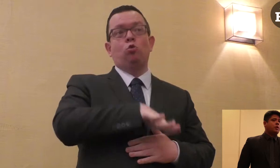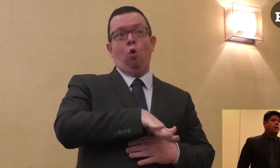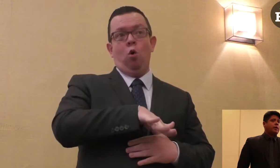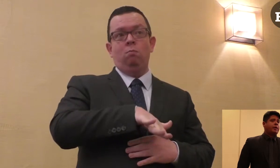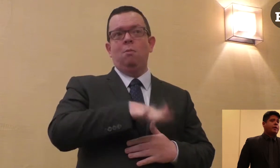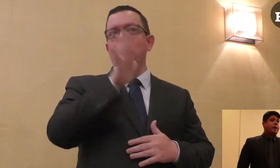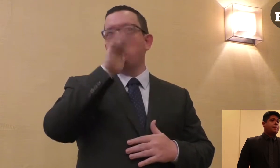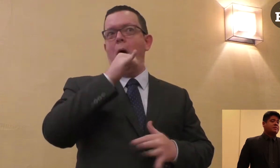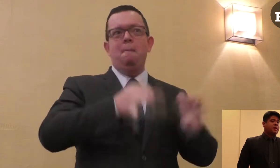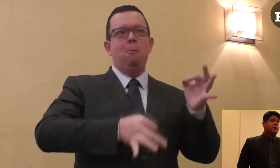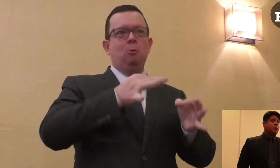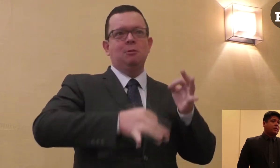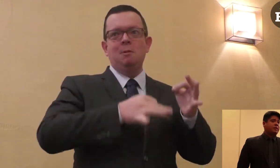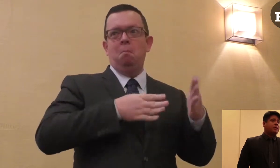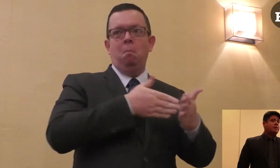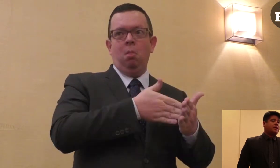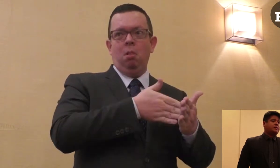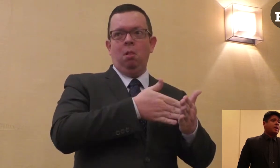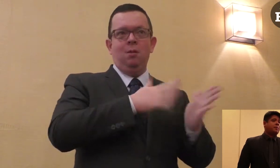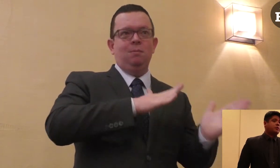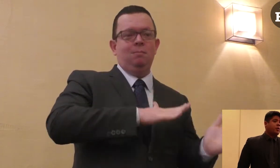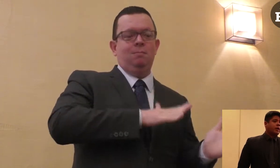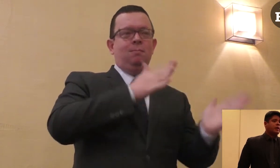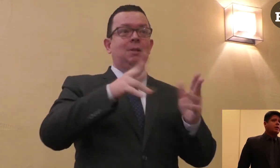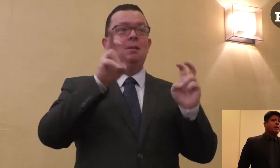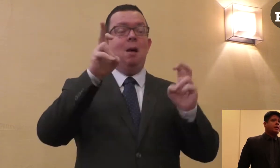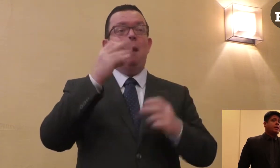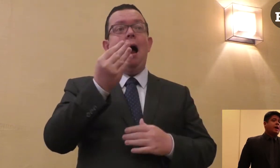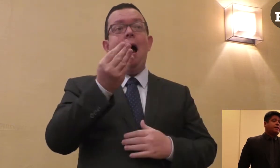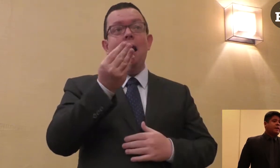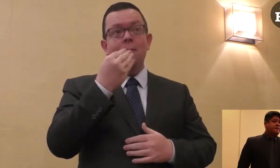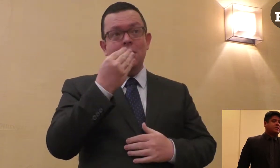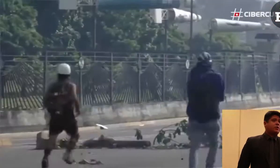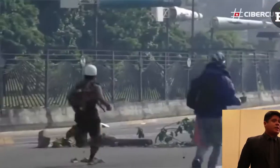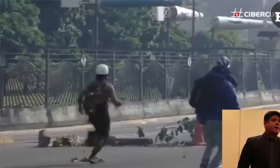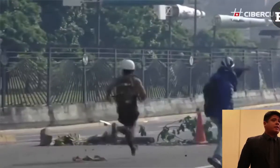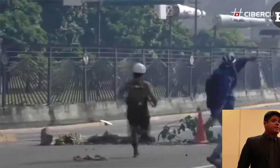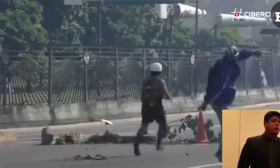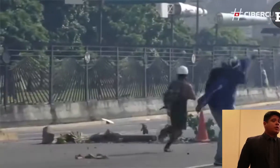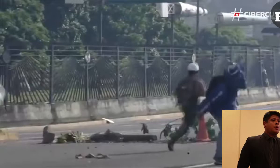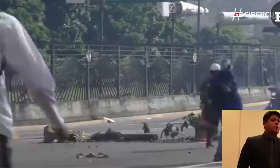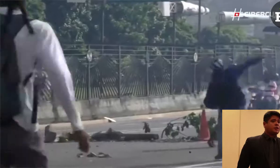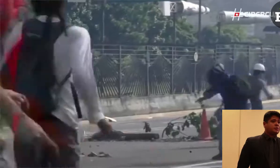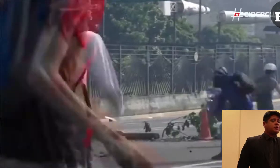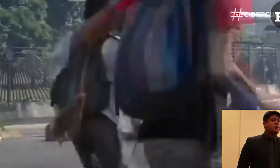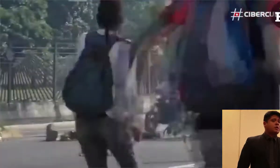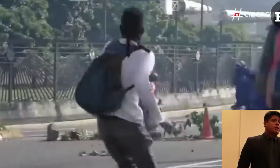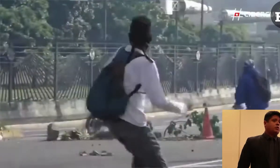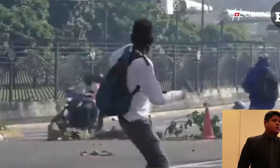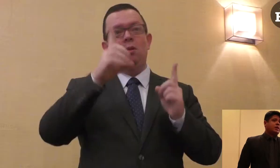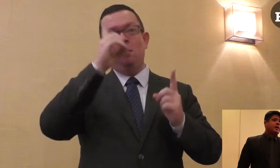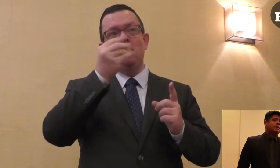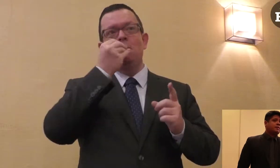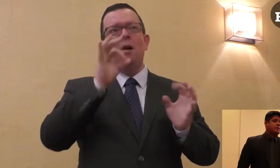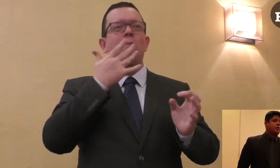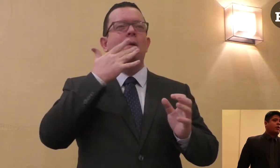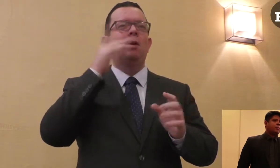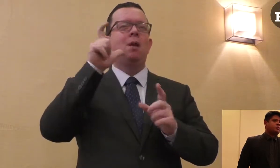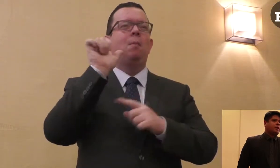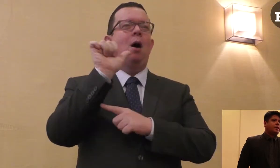con discapacidad quienes fallecieron en las pasadas protestas realizadas en Venezuela y hasta la fecha no se les ha garantizado un debido proceso